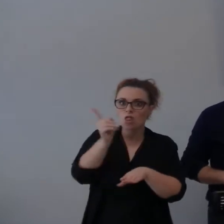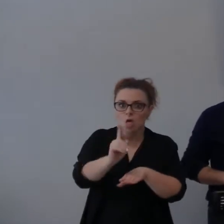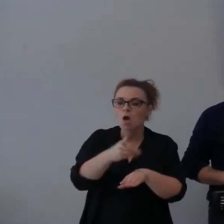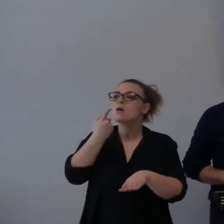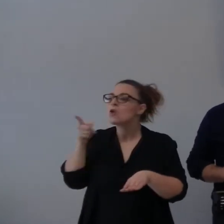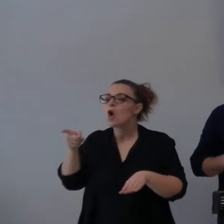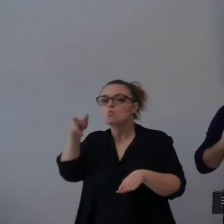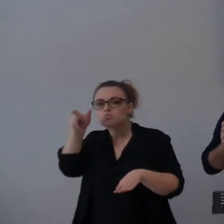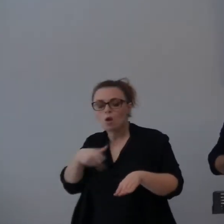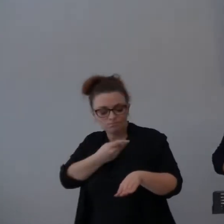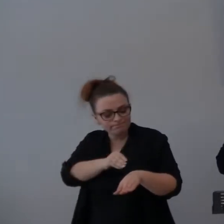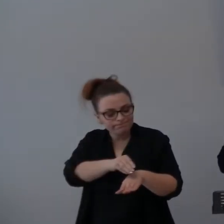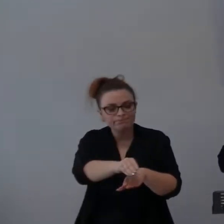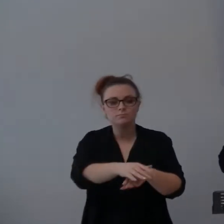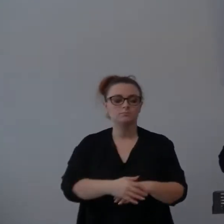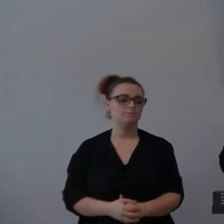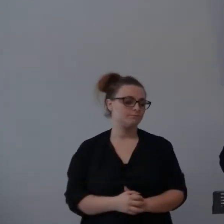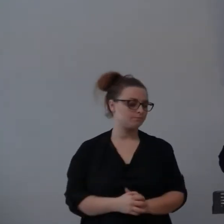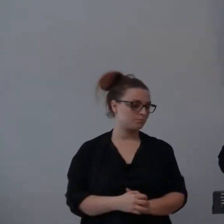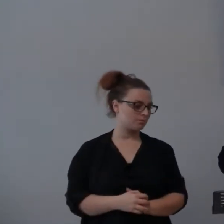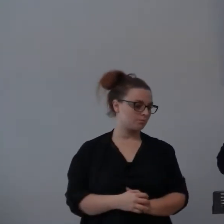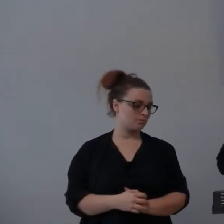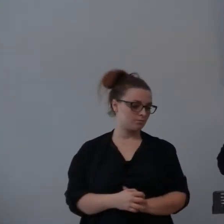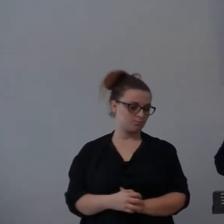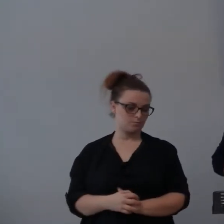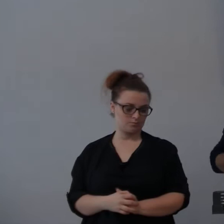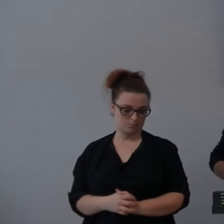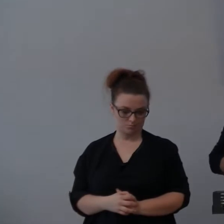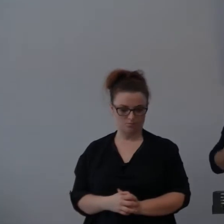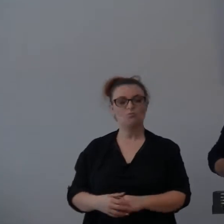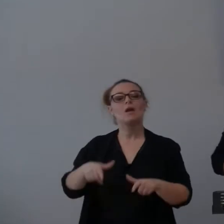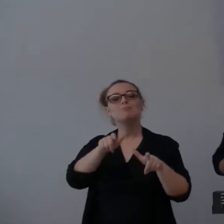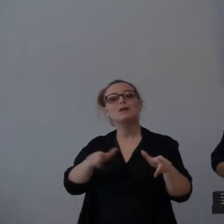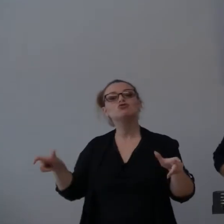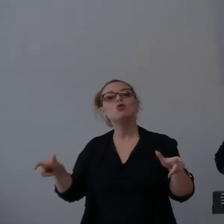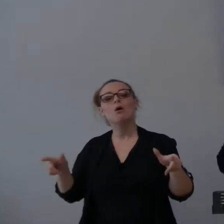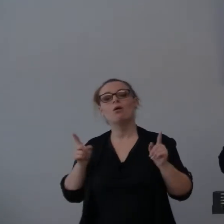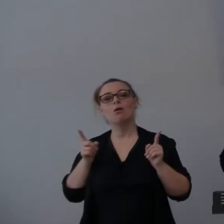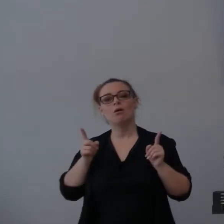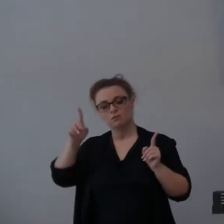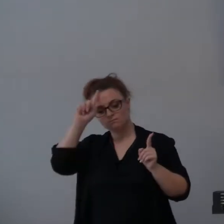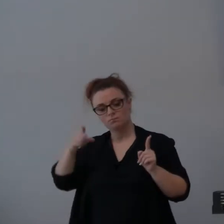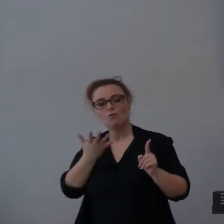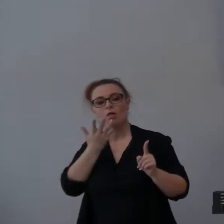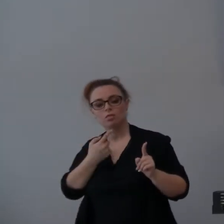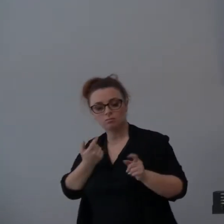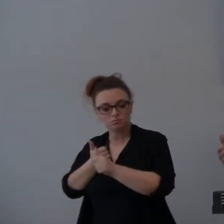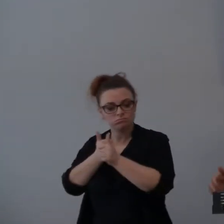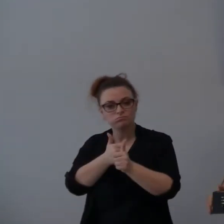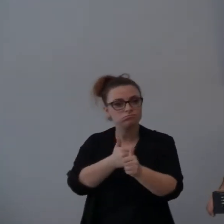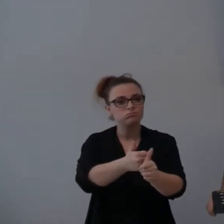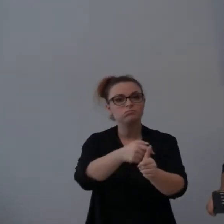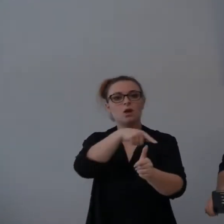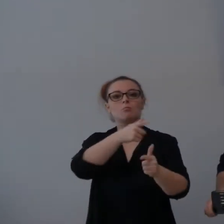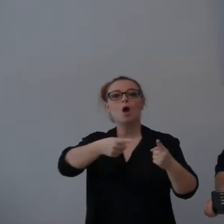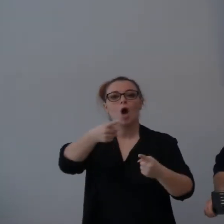comandamenti ben precisi, degli ordini, ma le guide del popolo messevano dell'altro. Come poi abbiamo